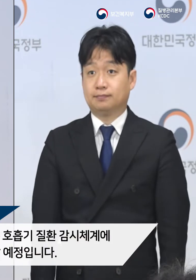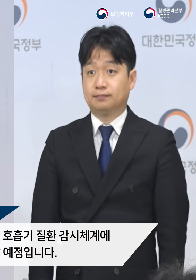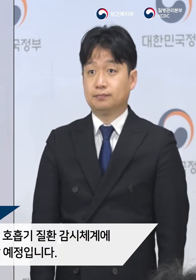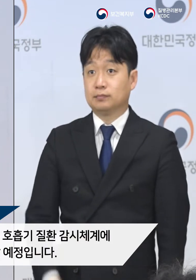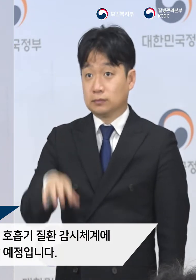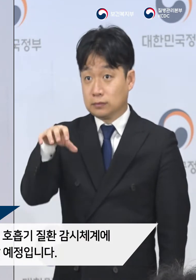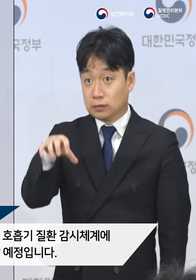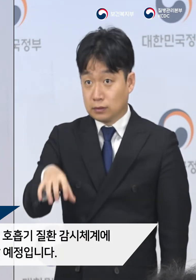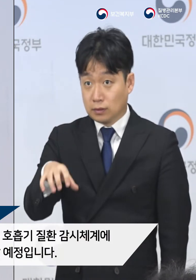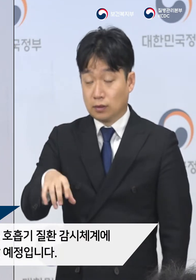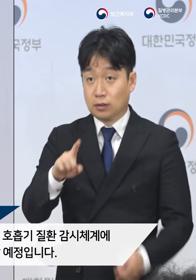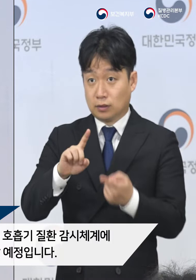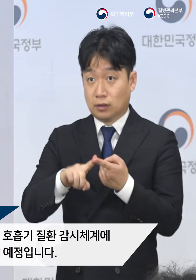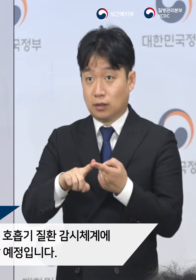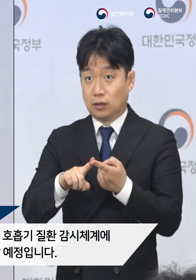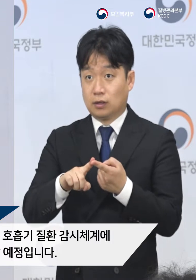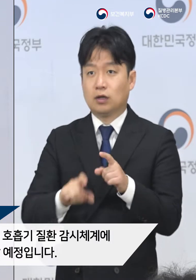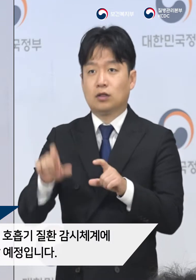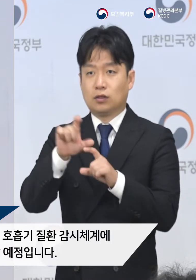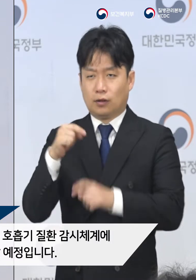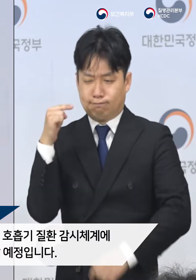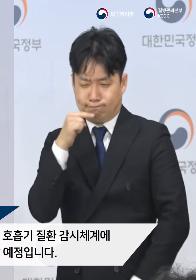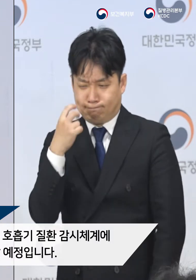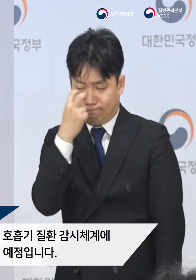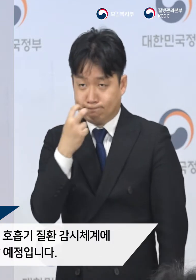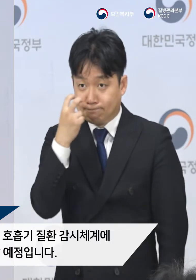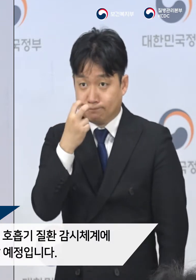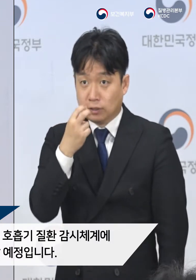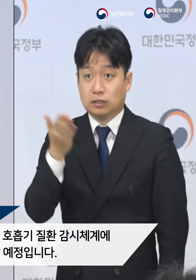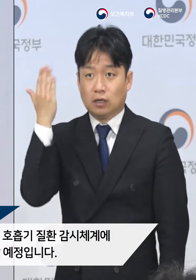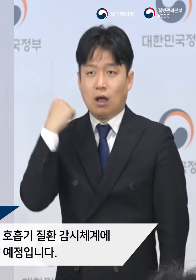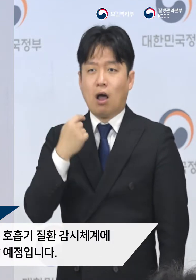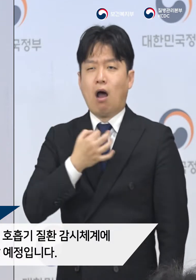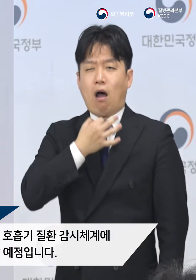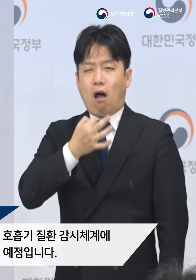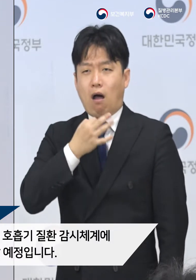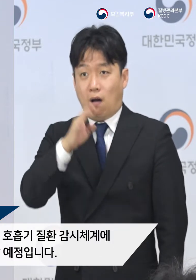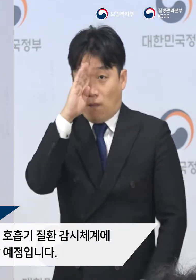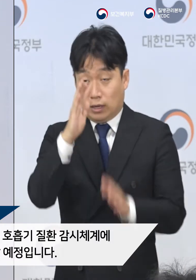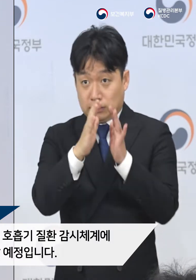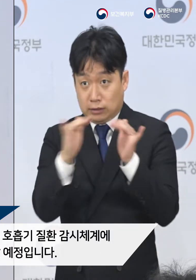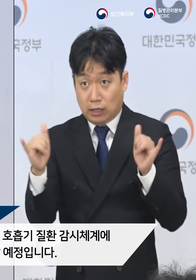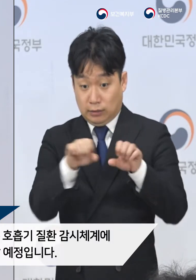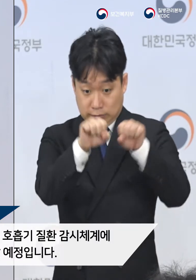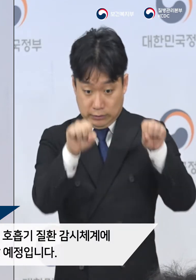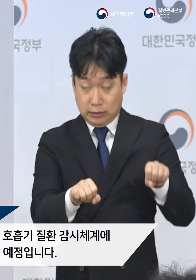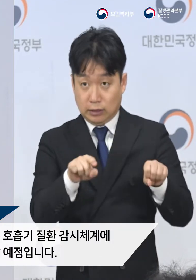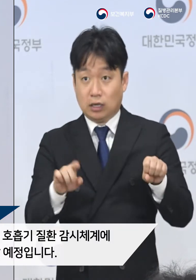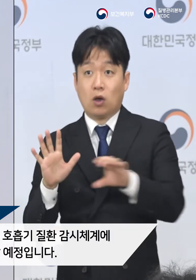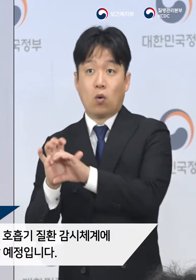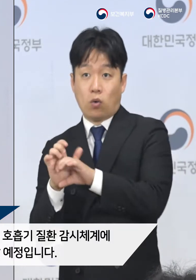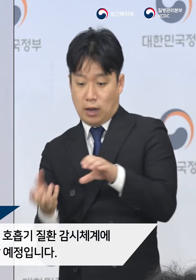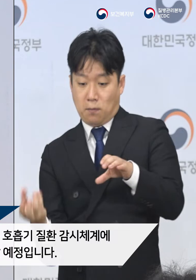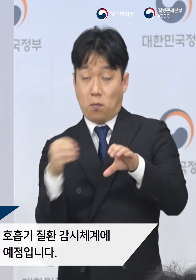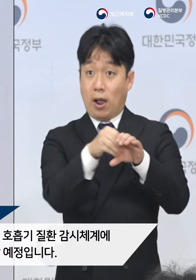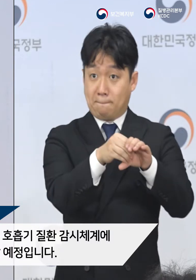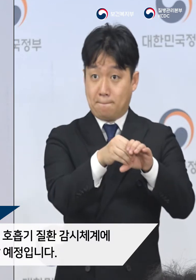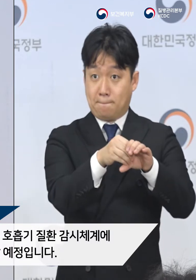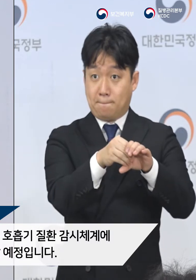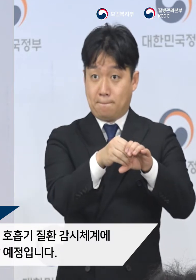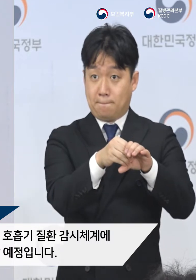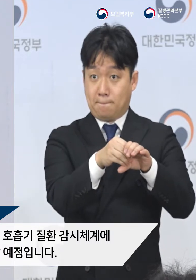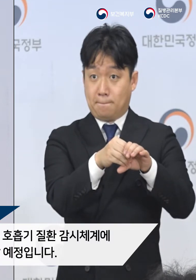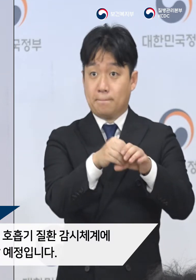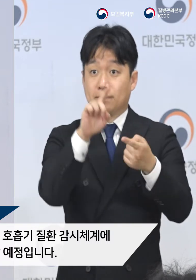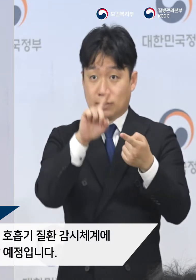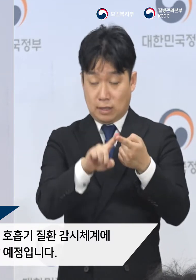코로나19에 대한 상시적 감시를 강화하기 위해 기존 호흡기 질환 감시체계에 코로나19를 추가하는 한편